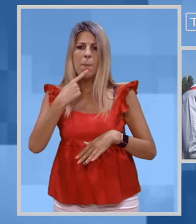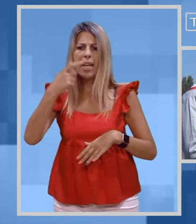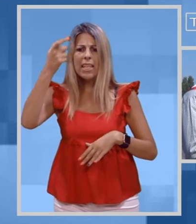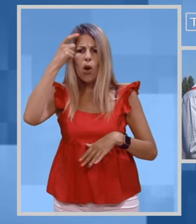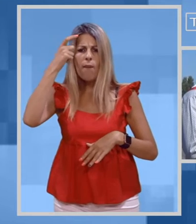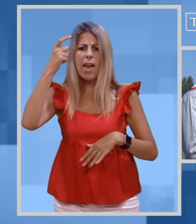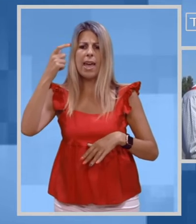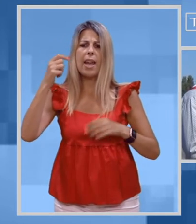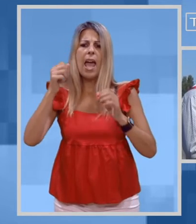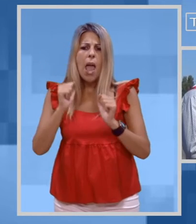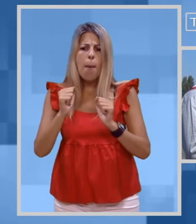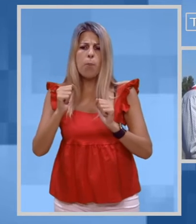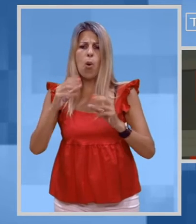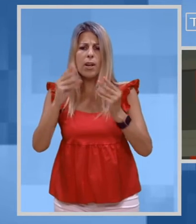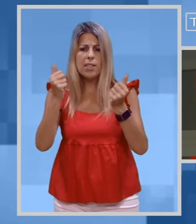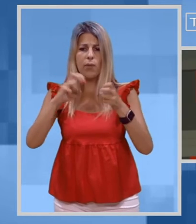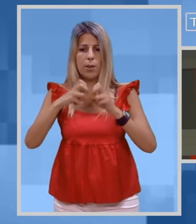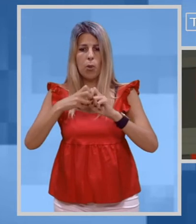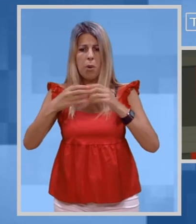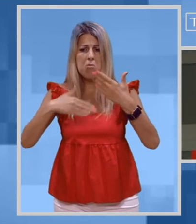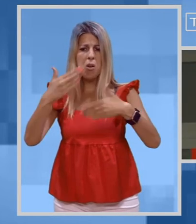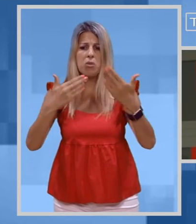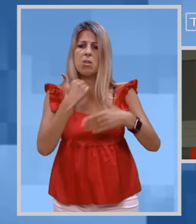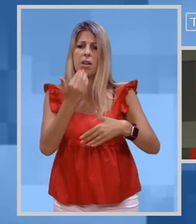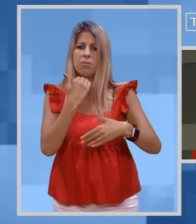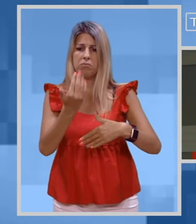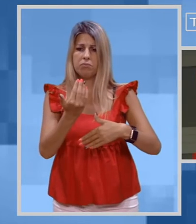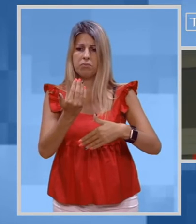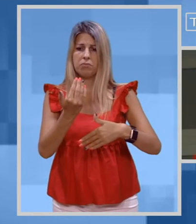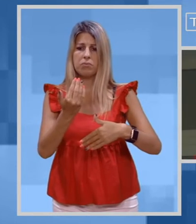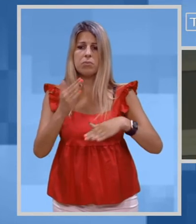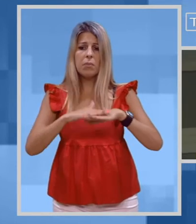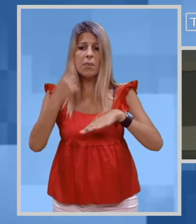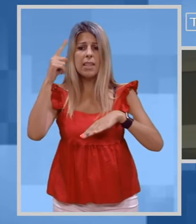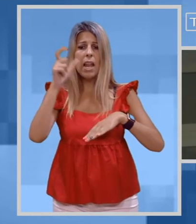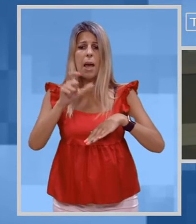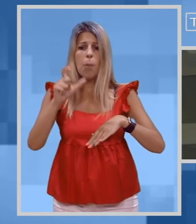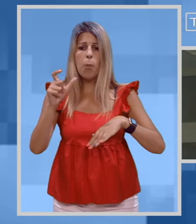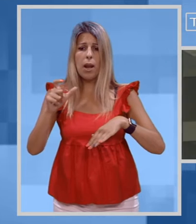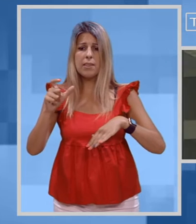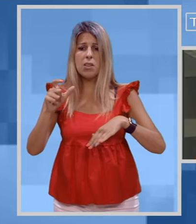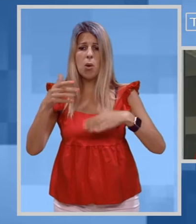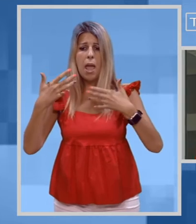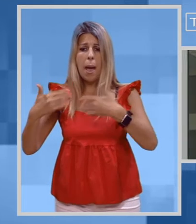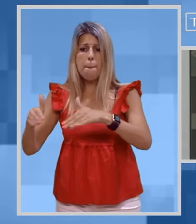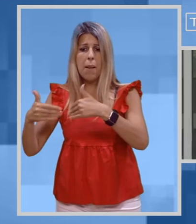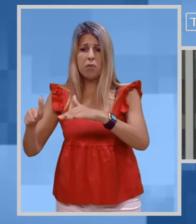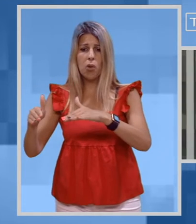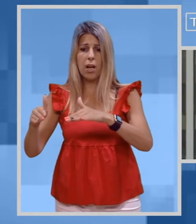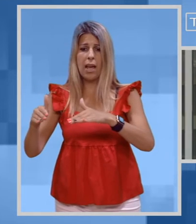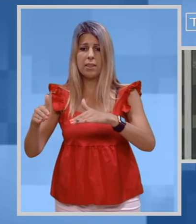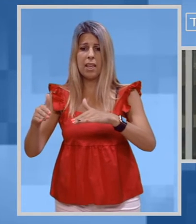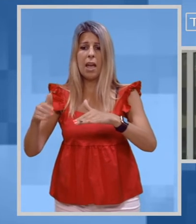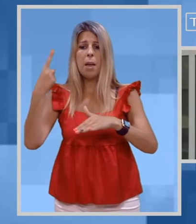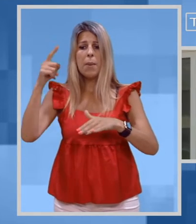Ma chi governa e ha il potere di risolvere i problemi continua a ignorare la voce sempre più forte di una popolazione abbandonata, a un